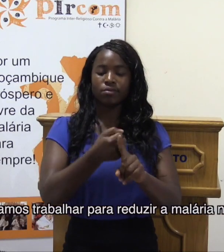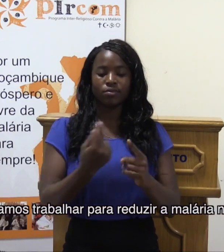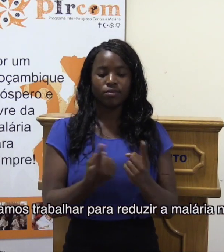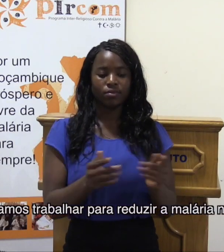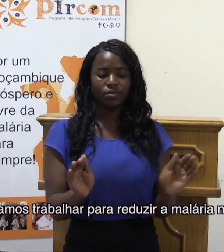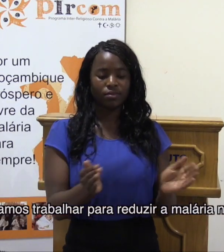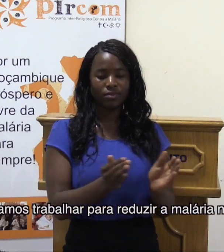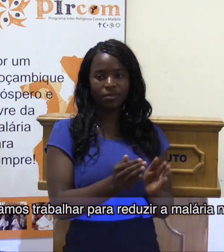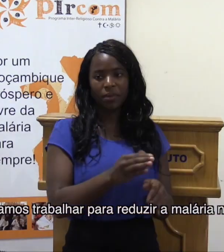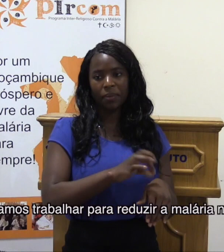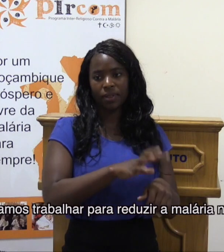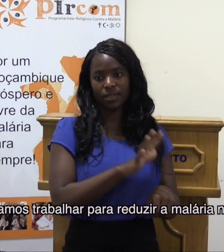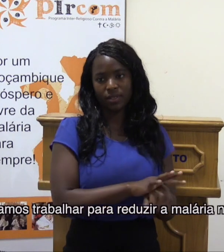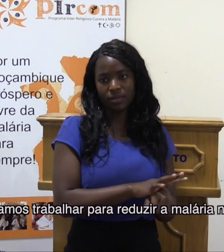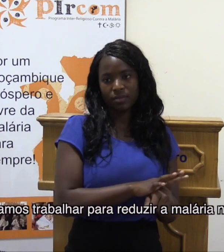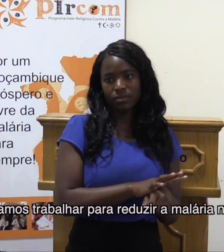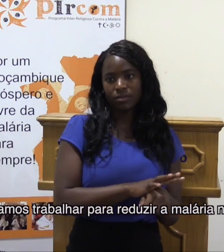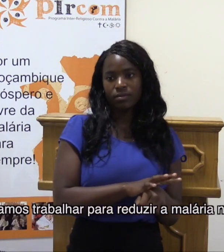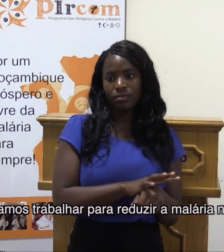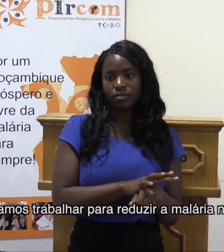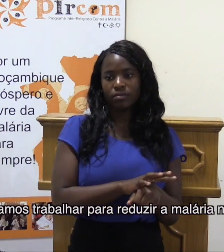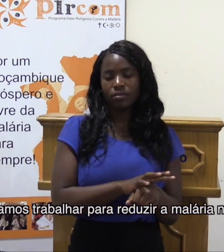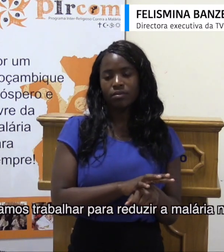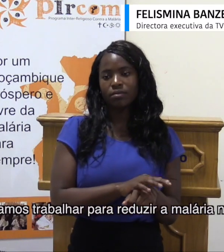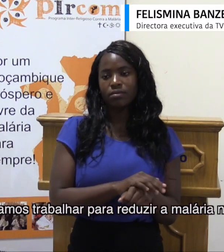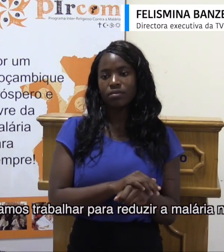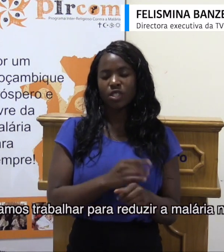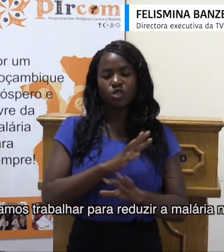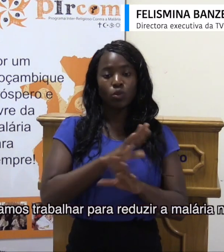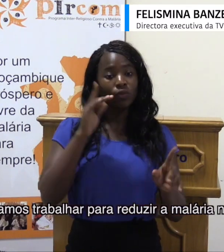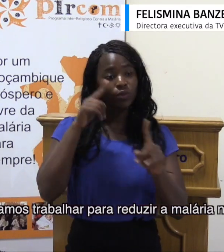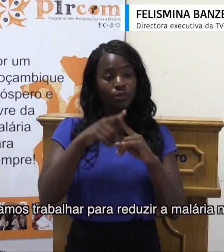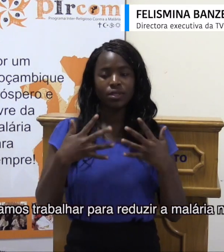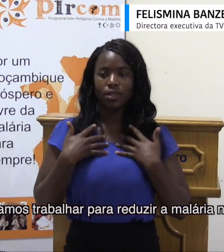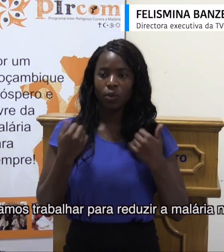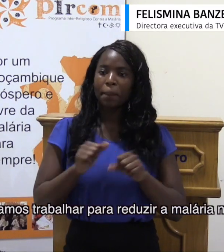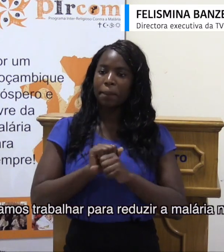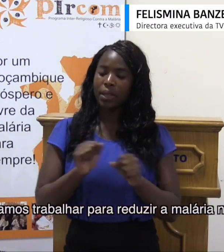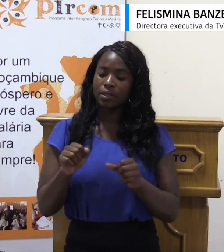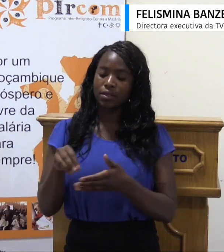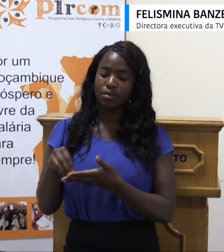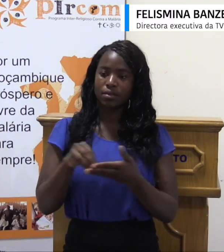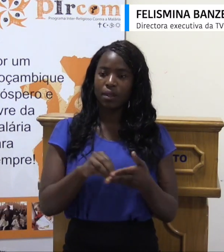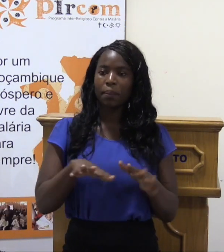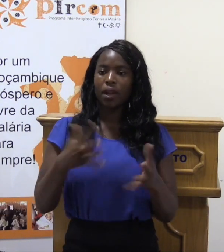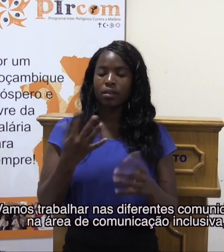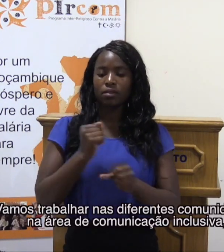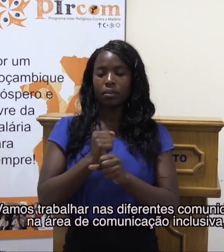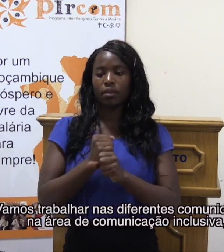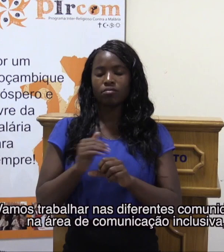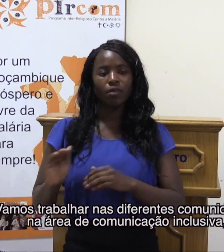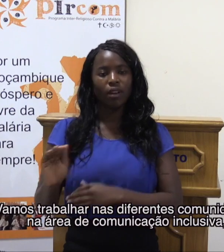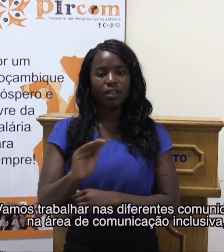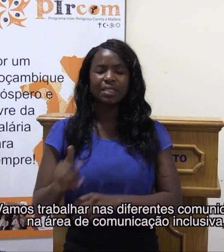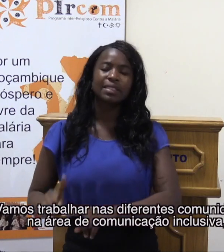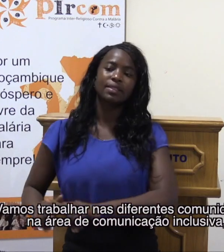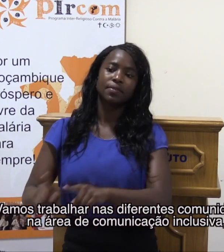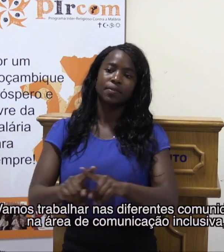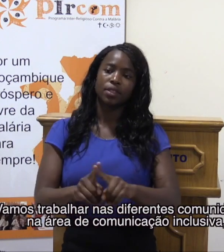trabalhar para reduzir a malária a nível do país. E vamos trabalhar nas